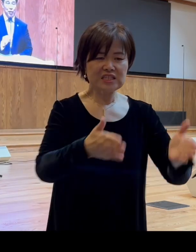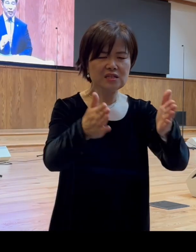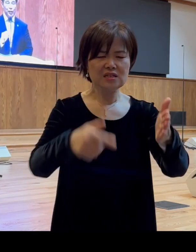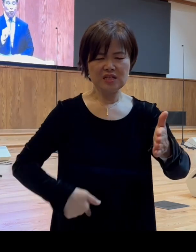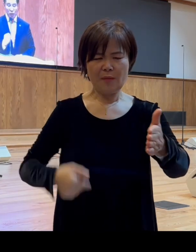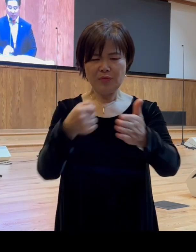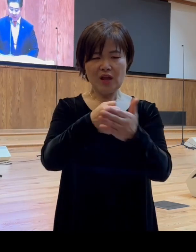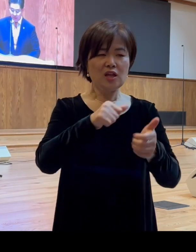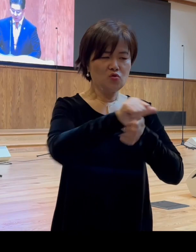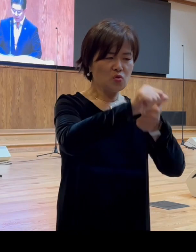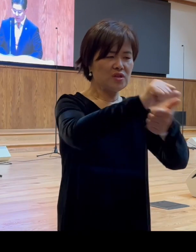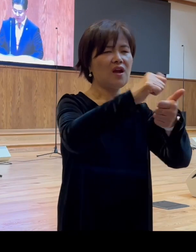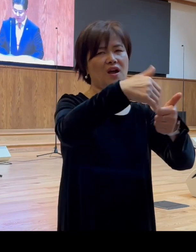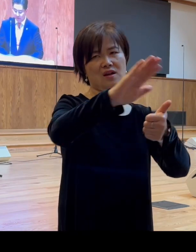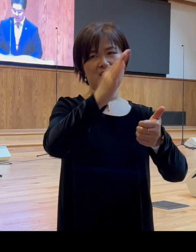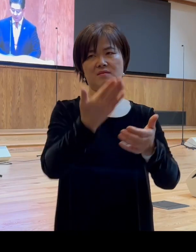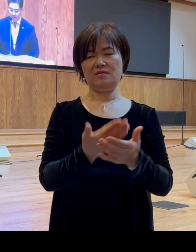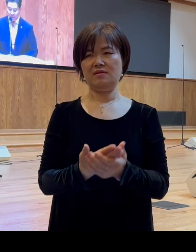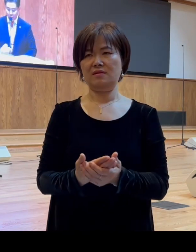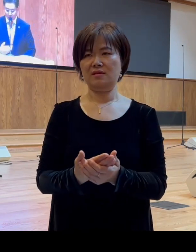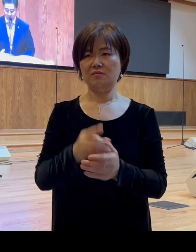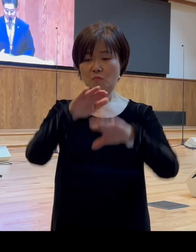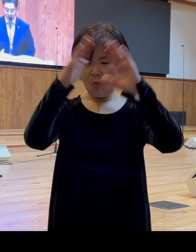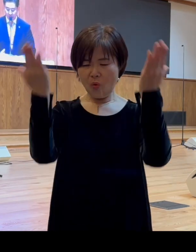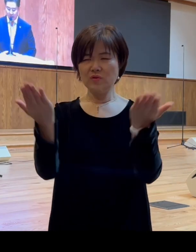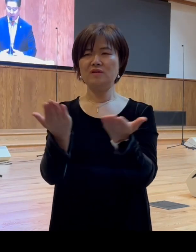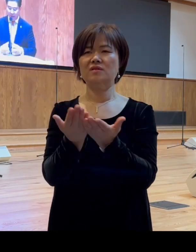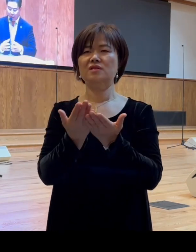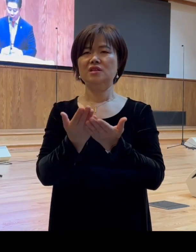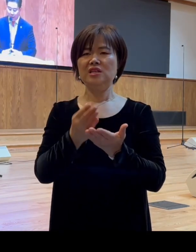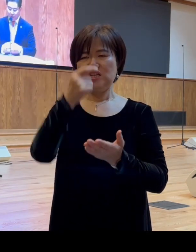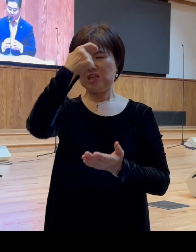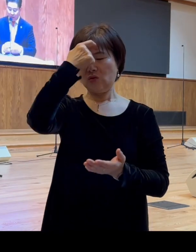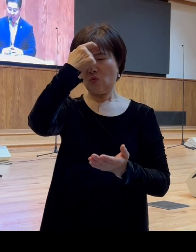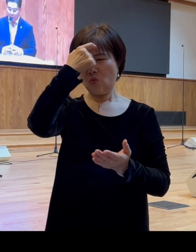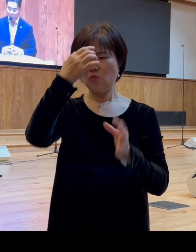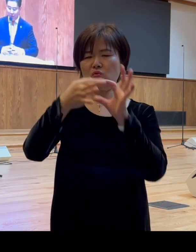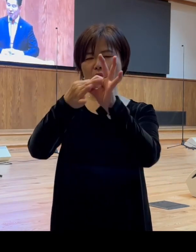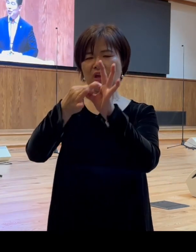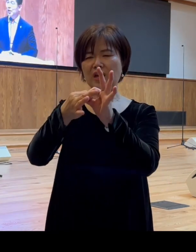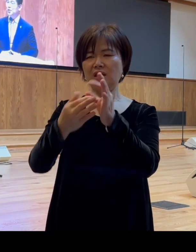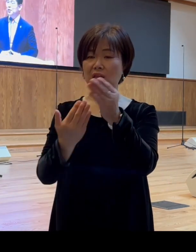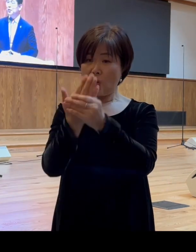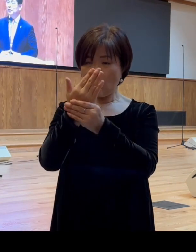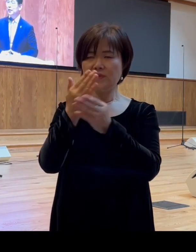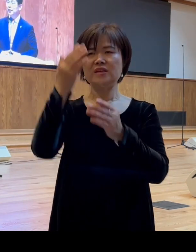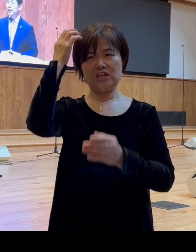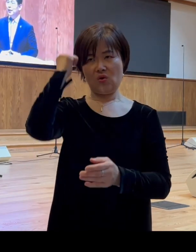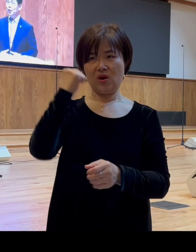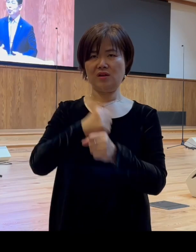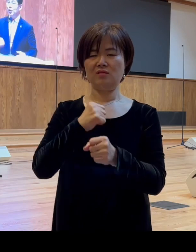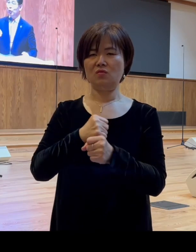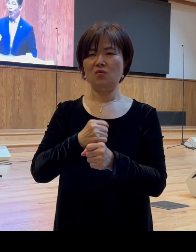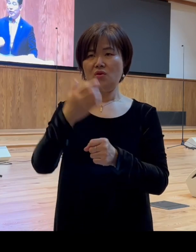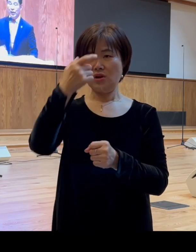쫓아가는 것입니다 그 모든 것이 기도에서 나옴을 기억하시고 그럼 기도하는 가운데